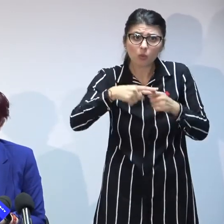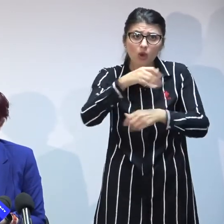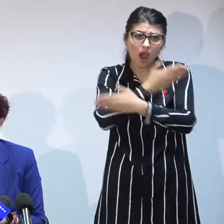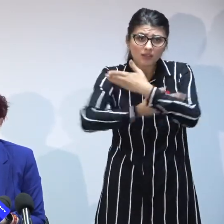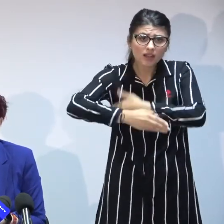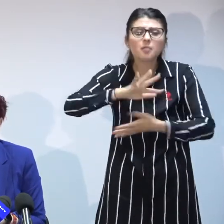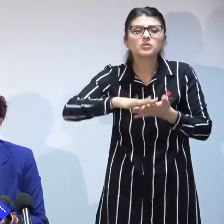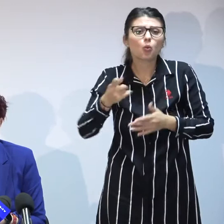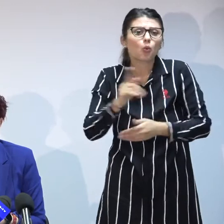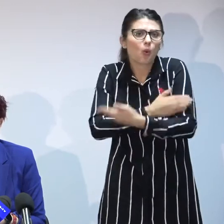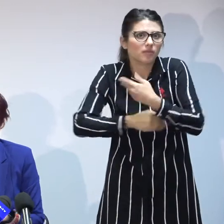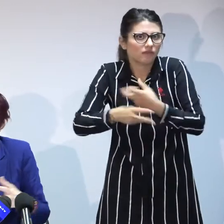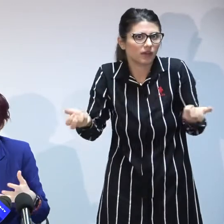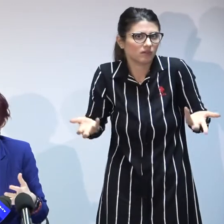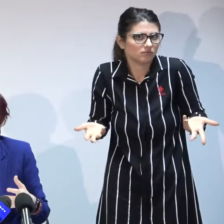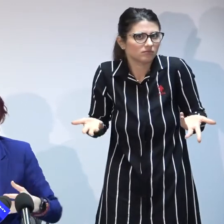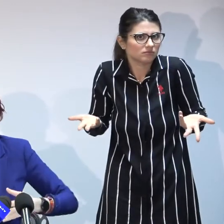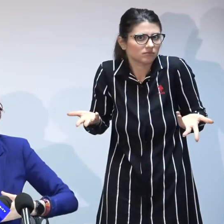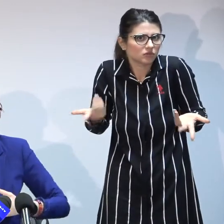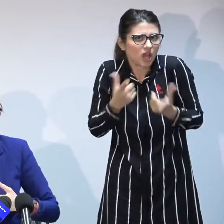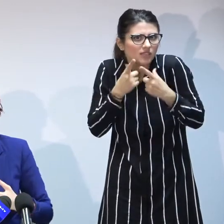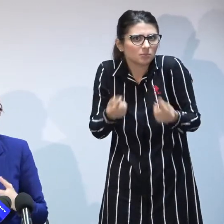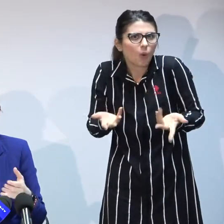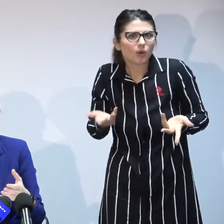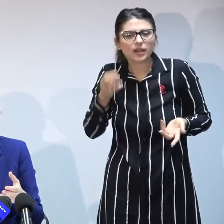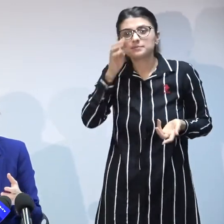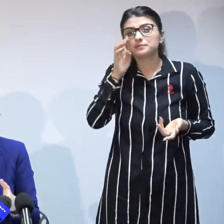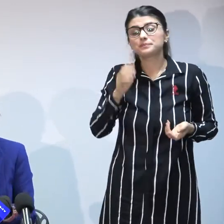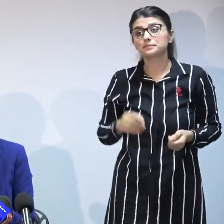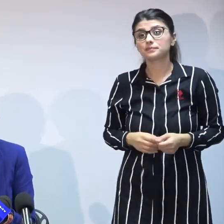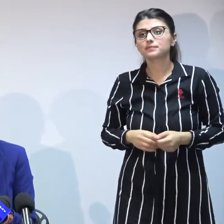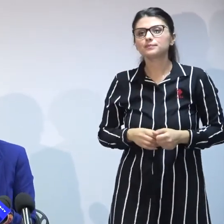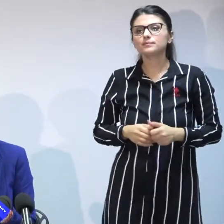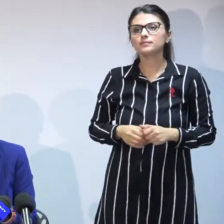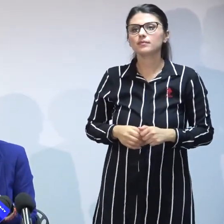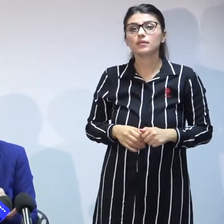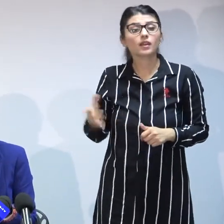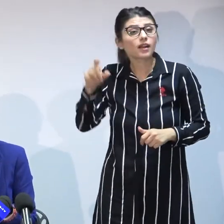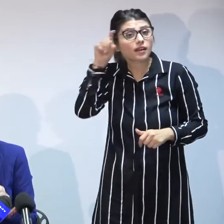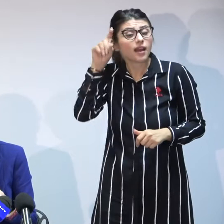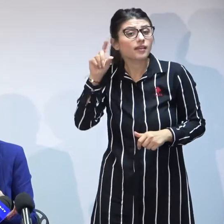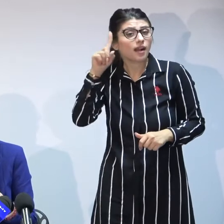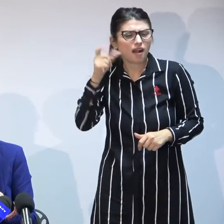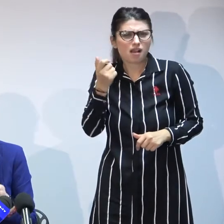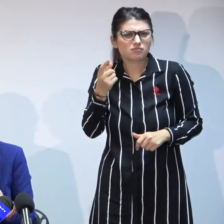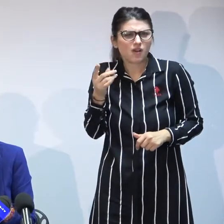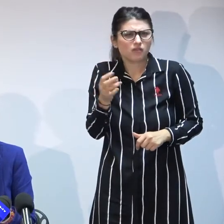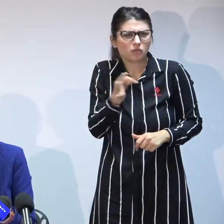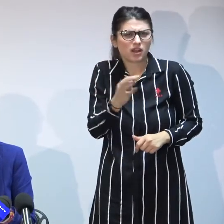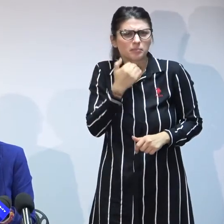handicap ce ați răspunde? adică cred că este foarte prost gândit